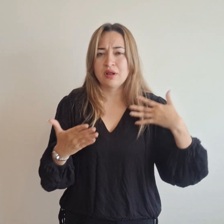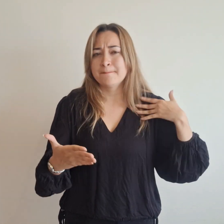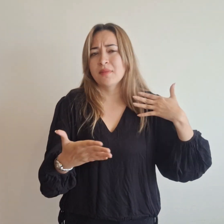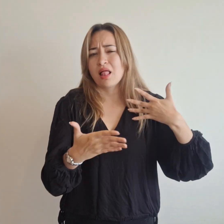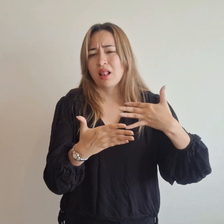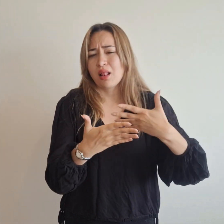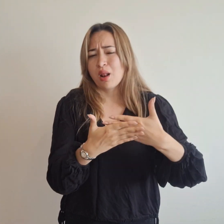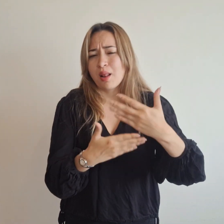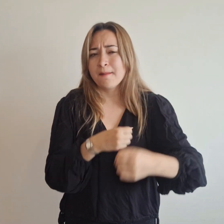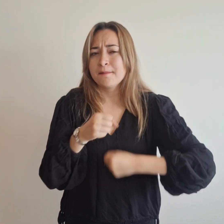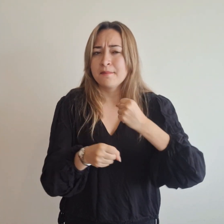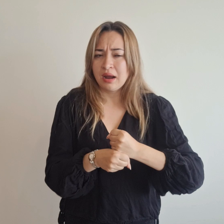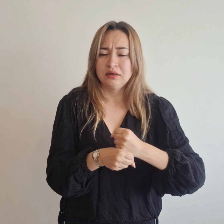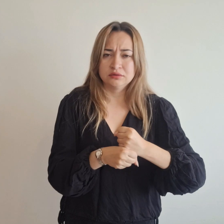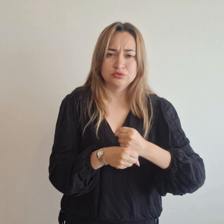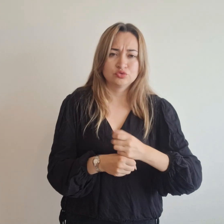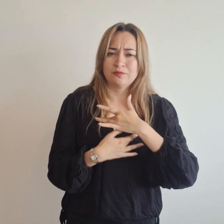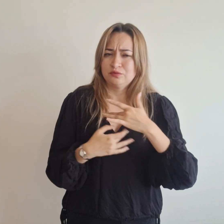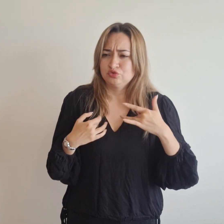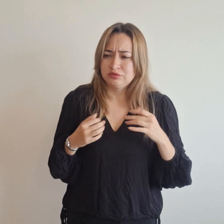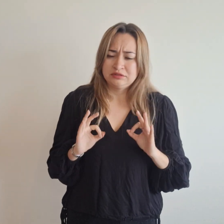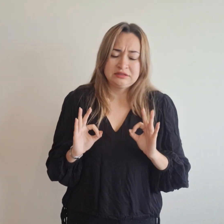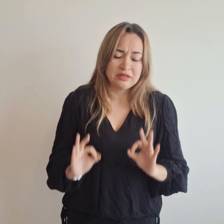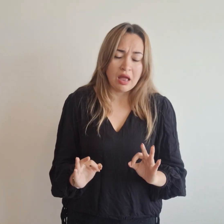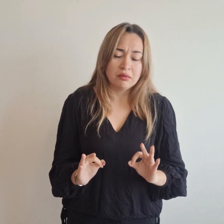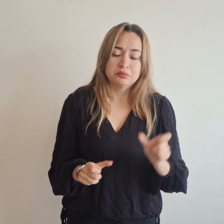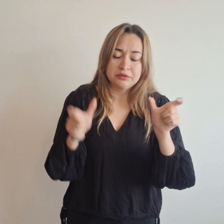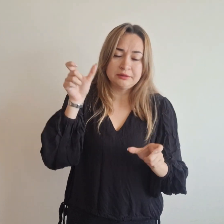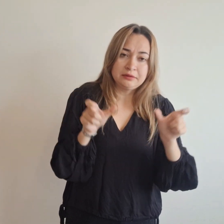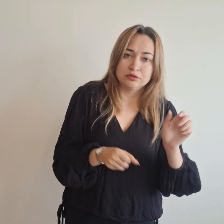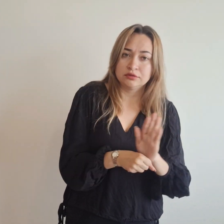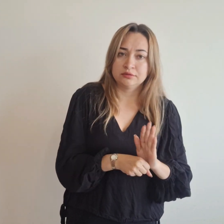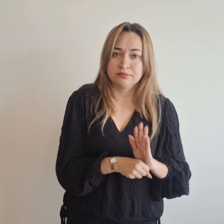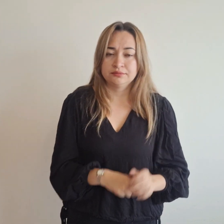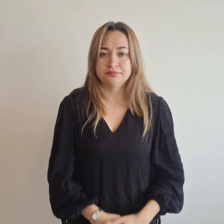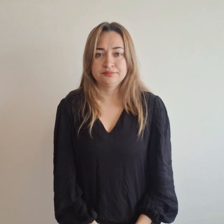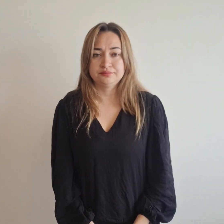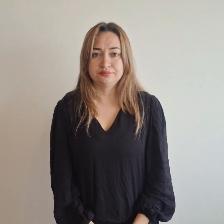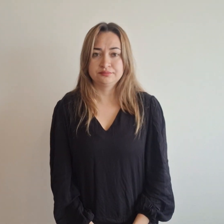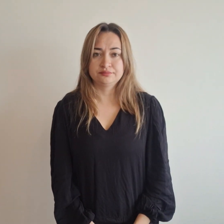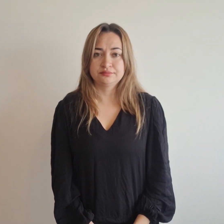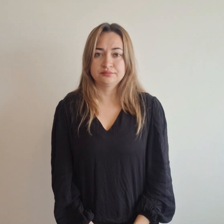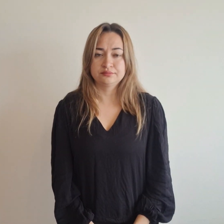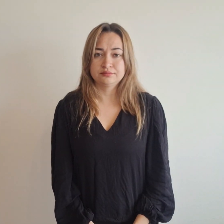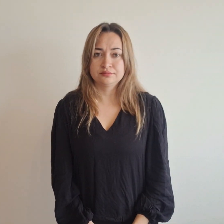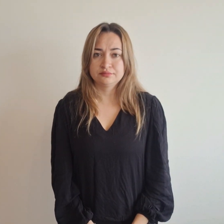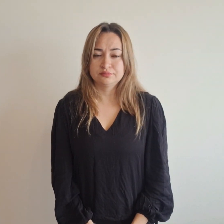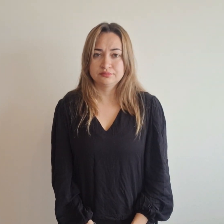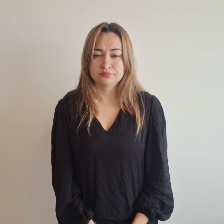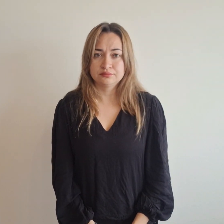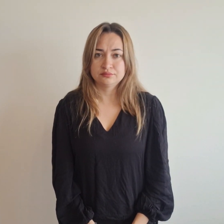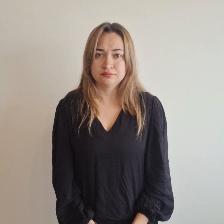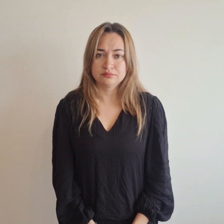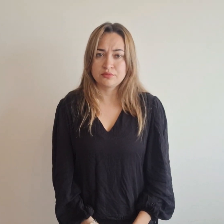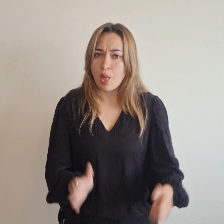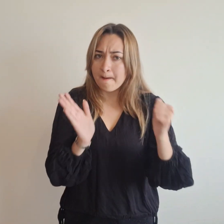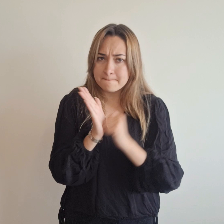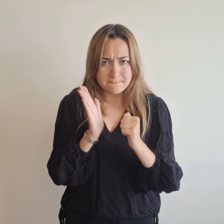años y ofrezca seguridad a los habitantes de Las Quintas. Con la utilización de materiales de alta